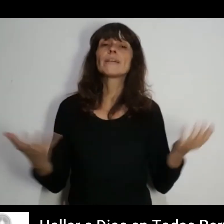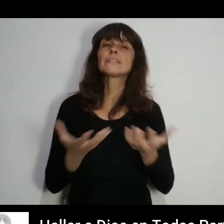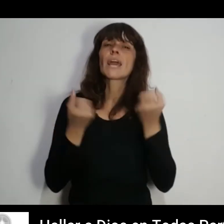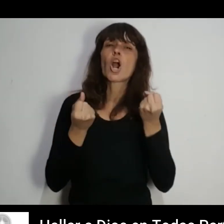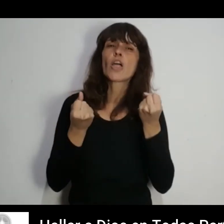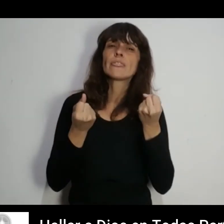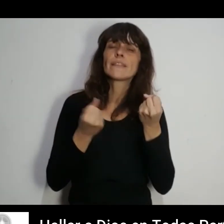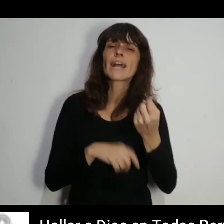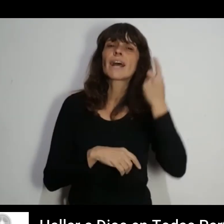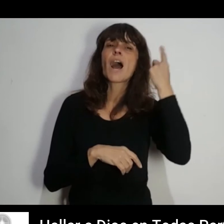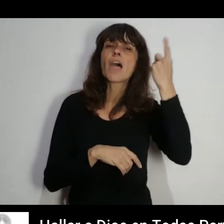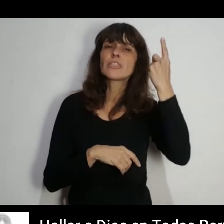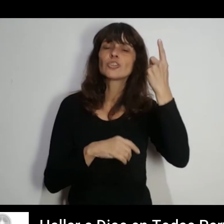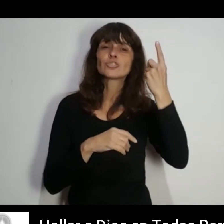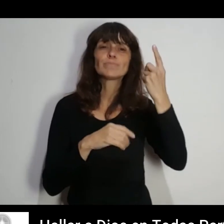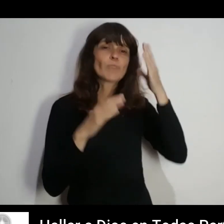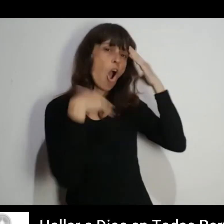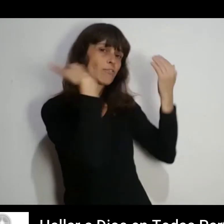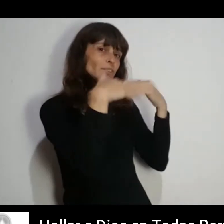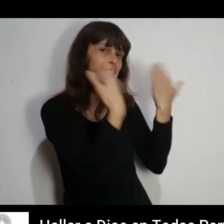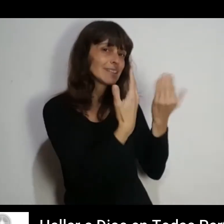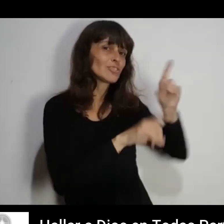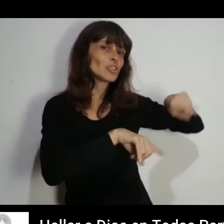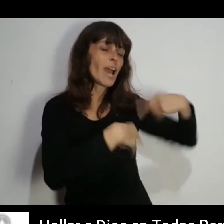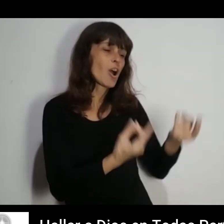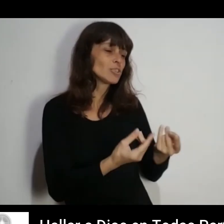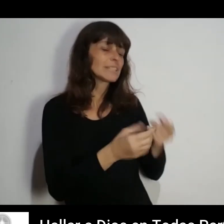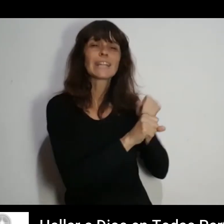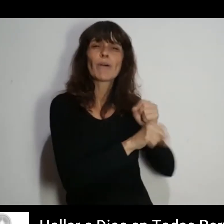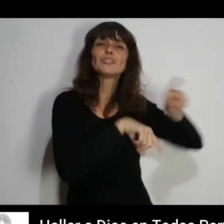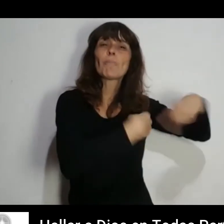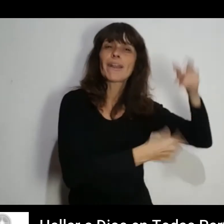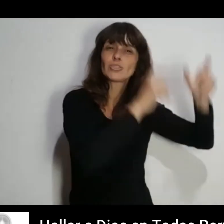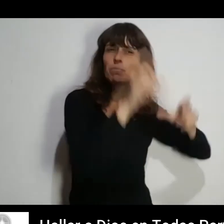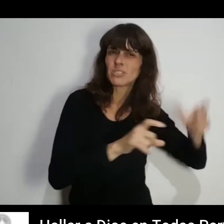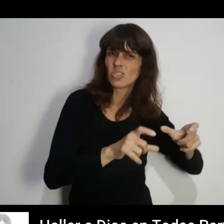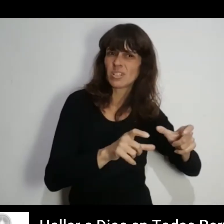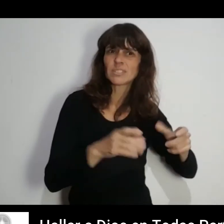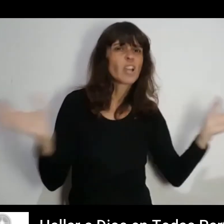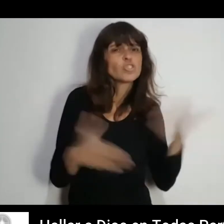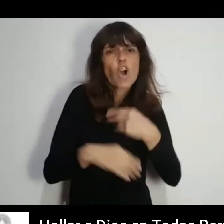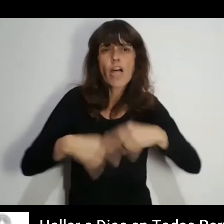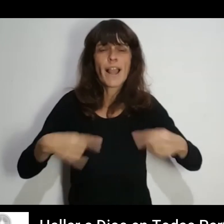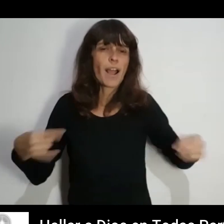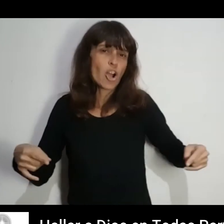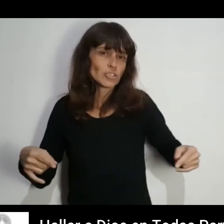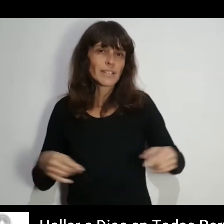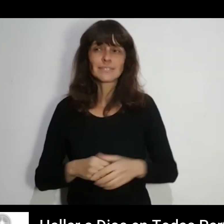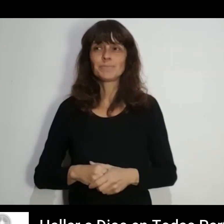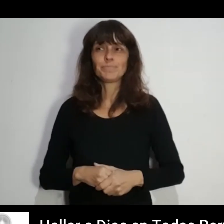Puedes encontrar a Dios dedicándote a los demás Más que eso Puedes encontrarlo en todas las cosas